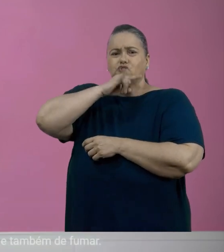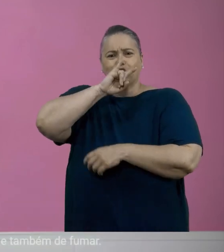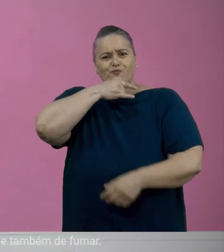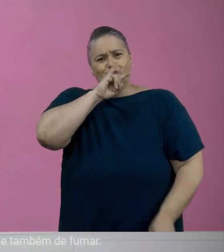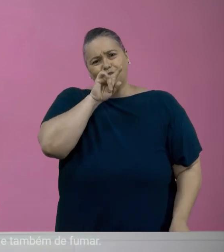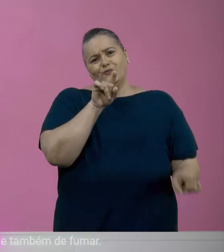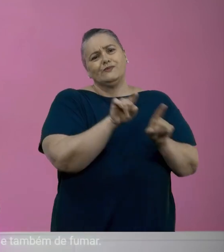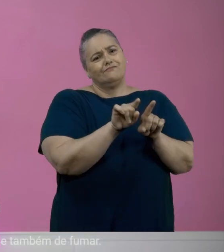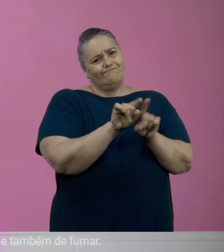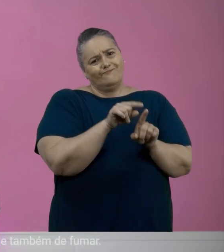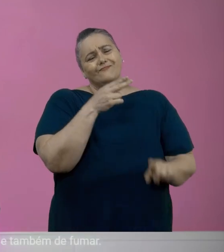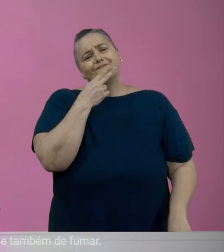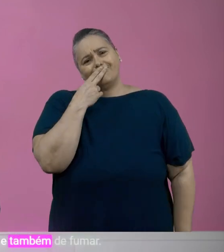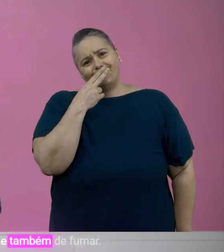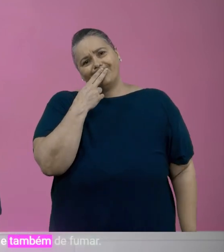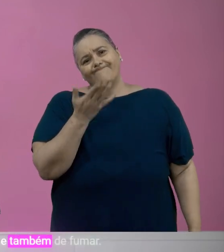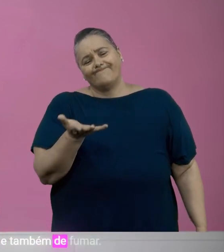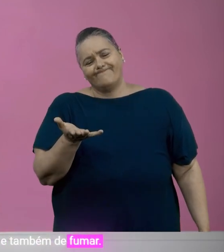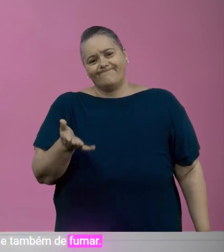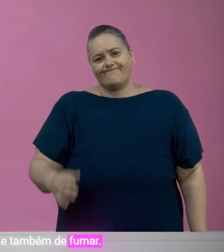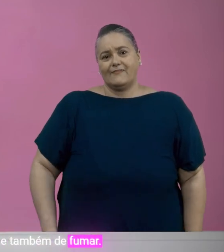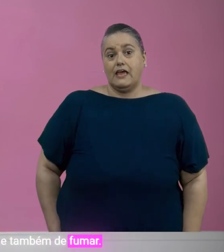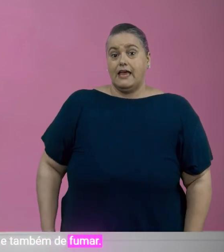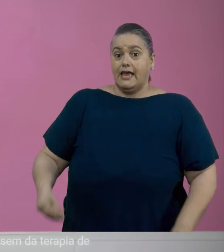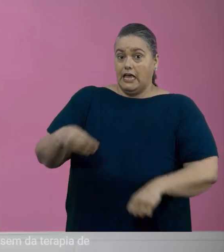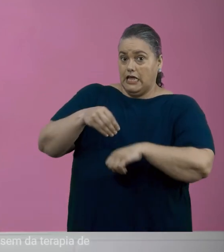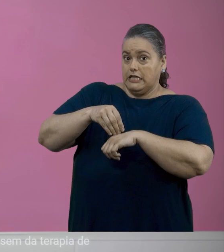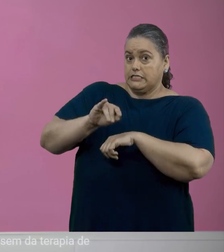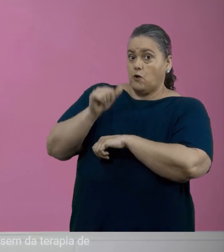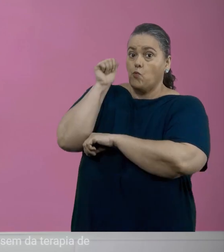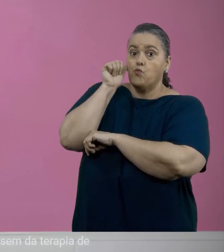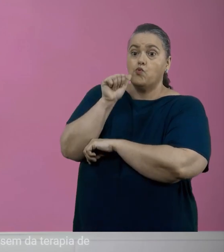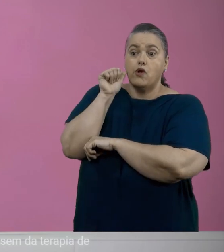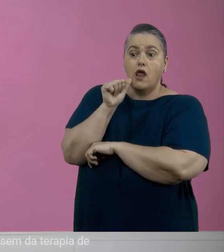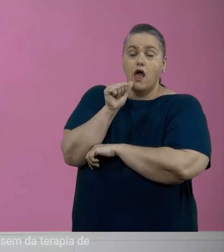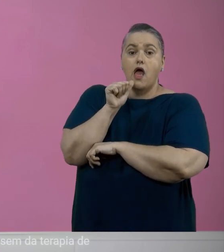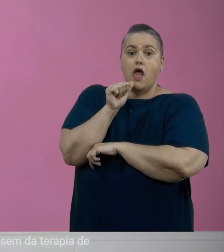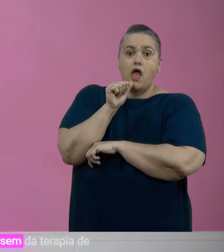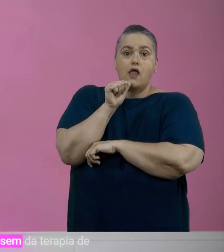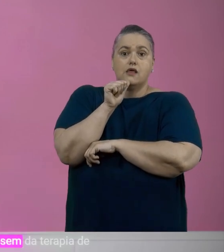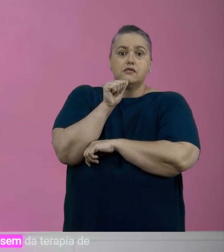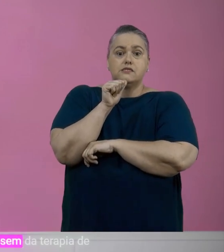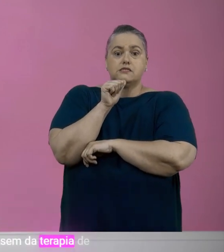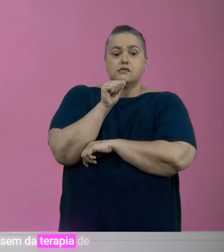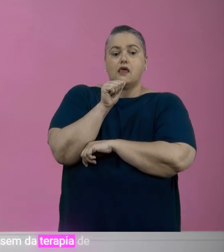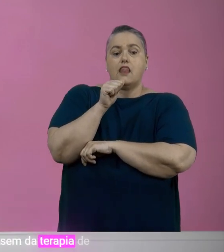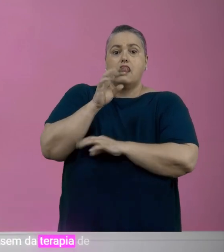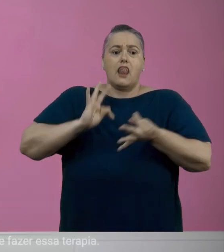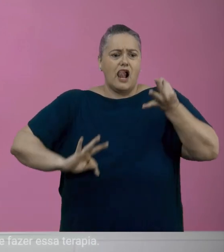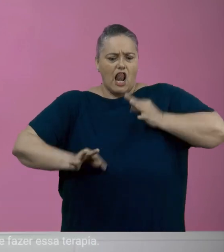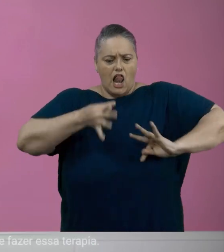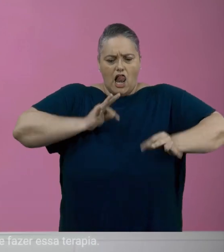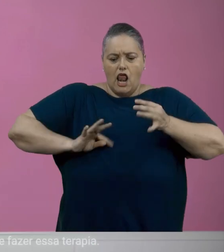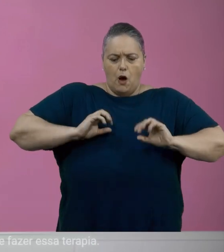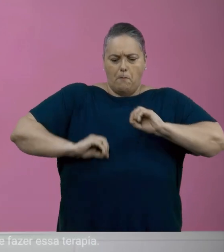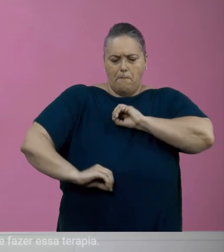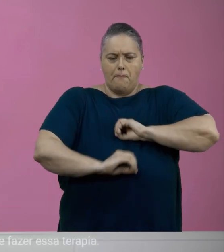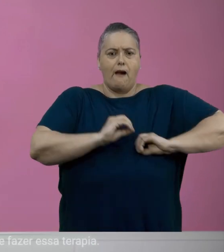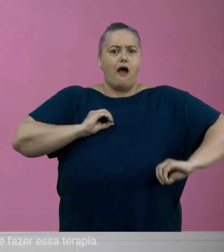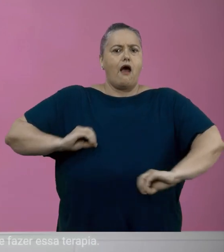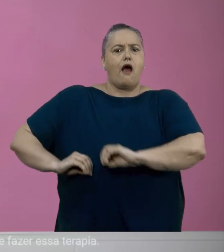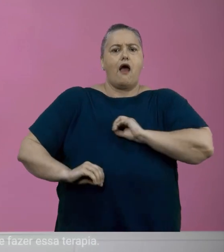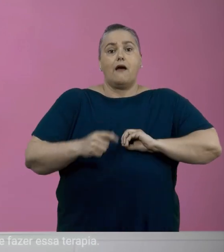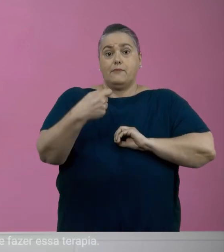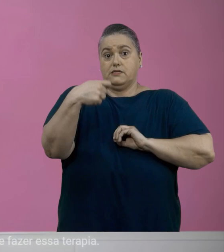ingestão de bebidas alcoólicas e também de fumar. É indicado que as mulheres não abusem da terapia de reposição hormonal.